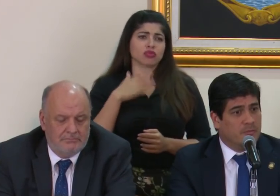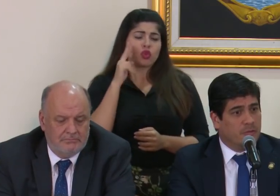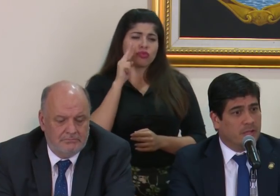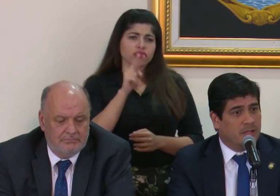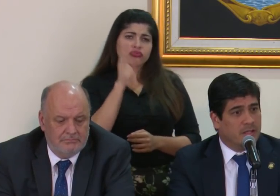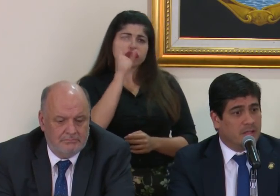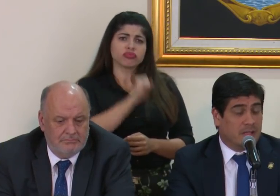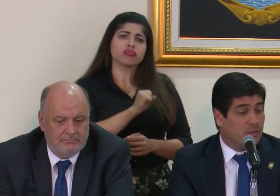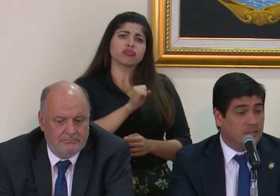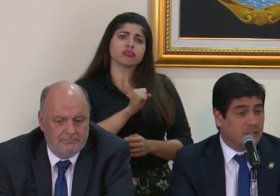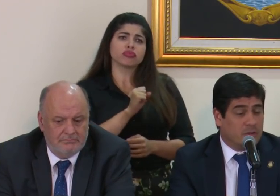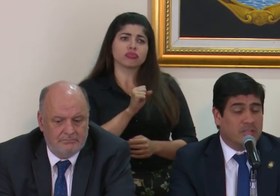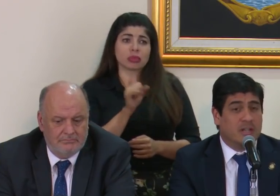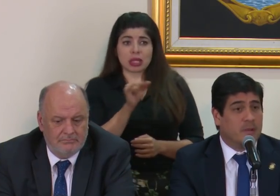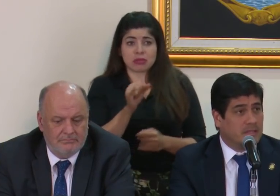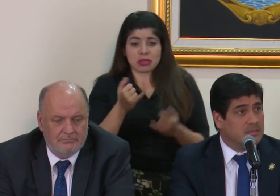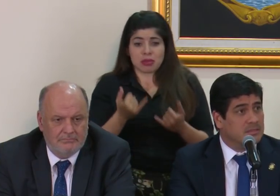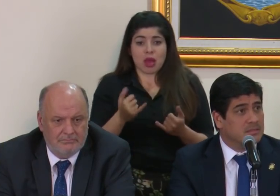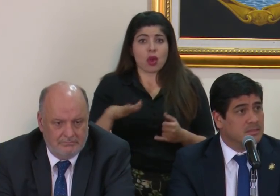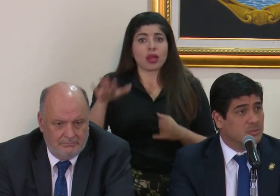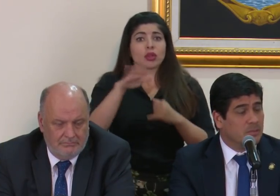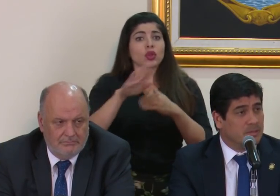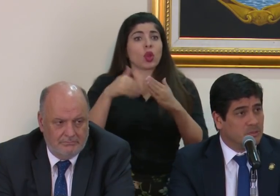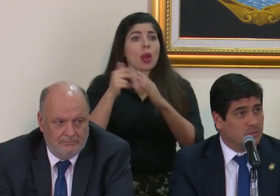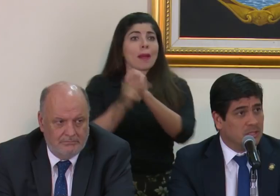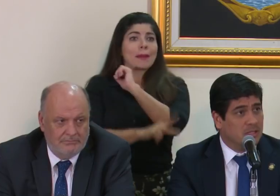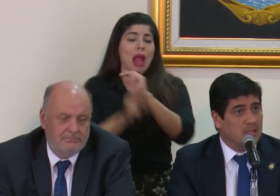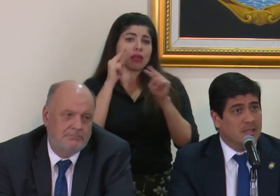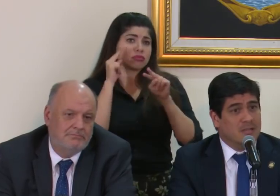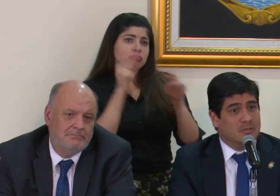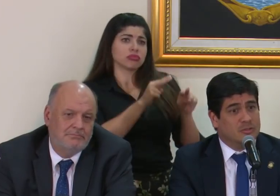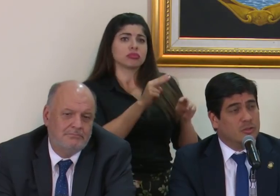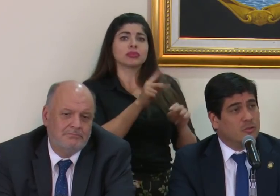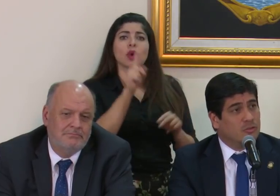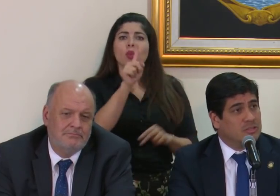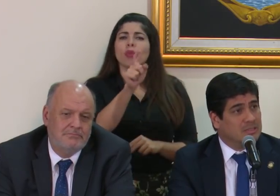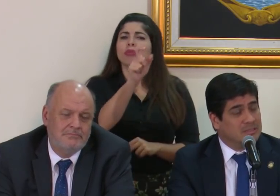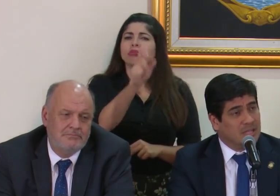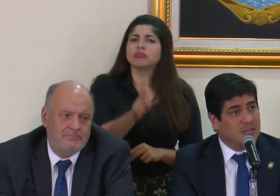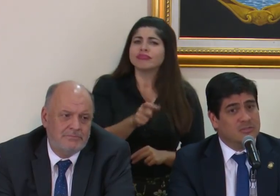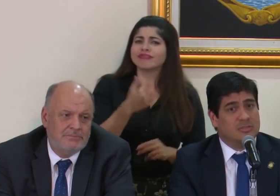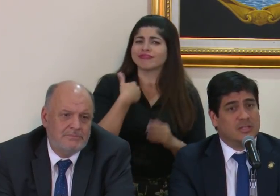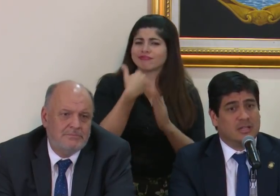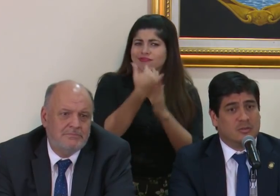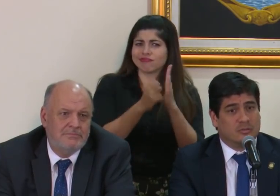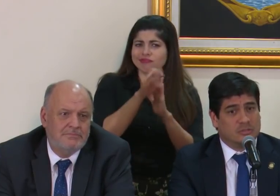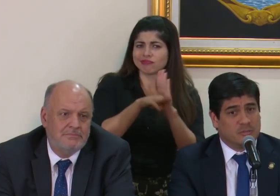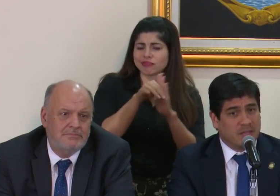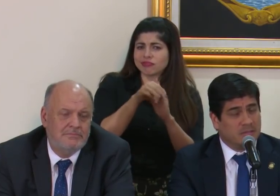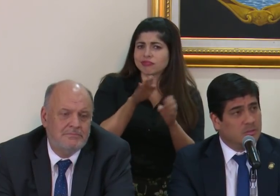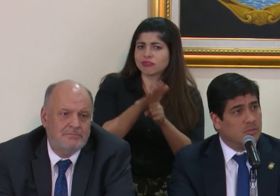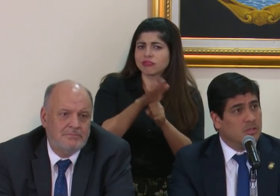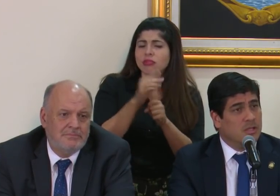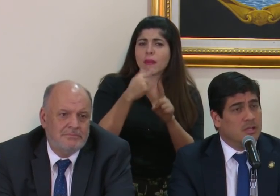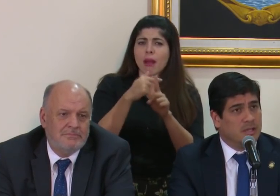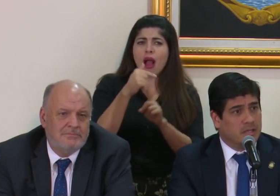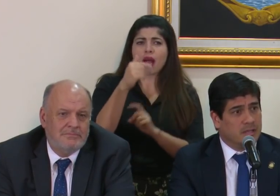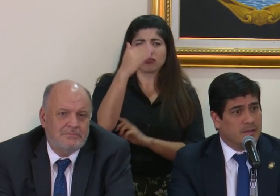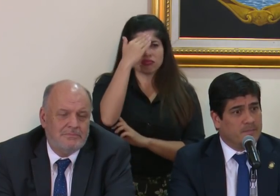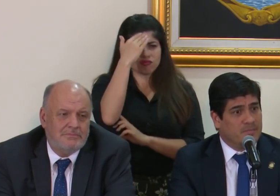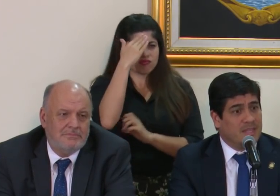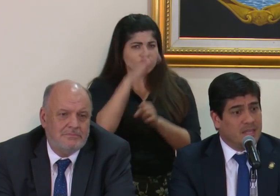fue la que hoy tiene el país. Es una persona, no solo con los atestados, el conocimiento,